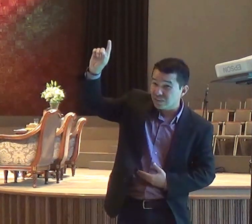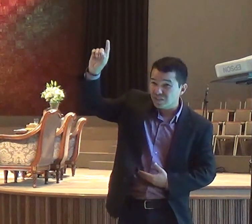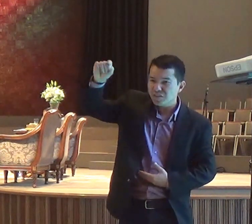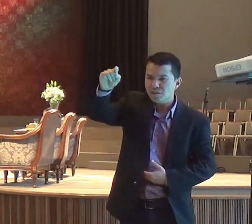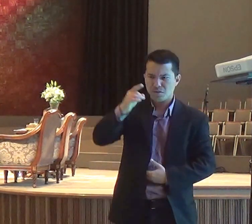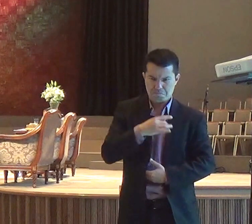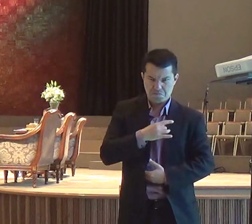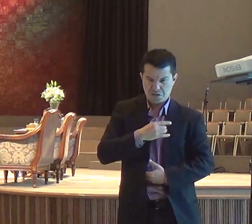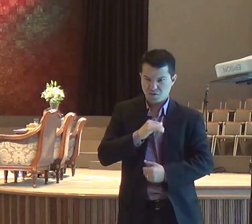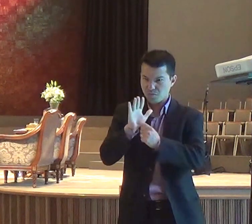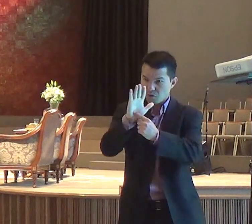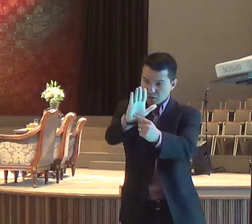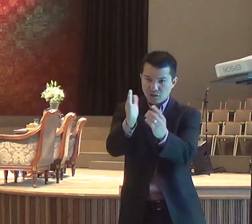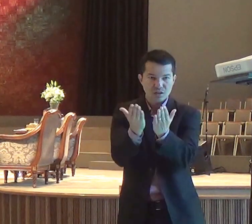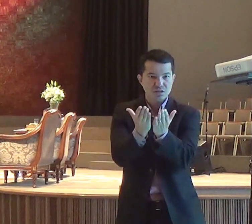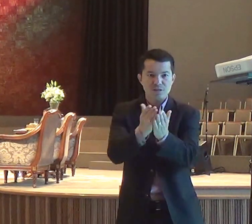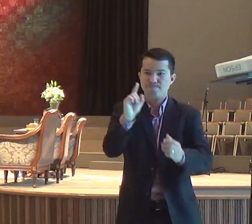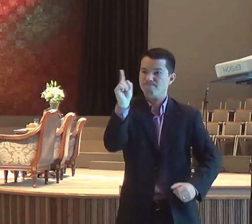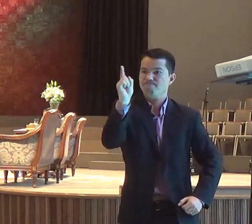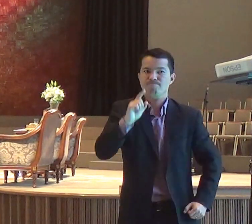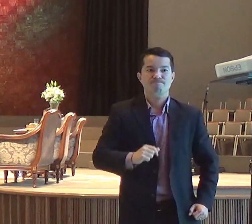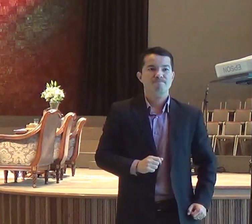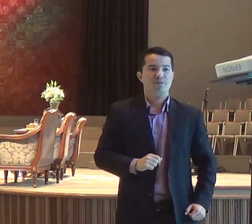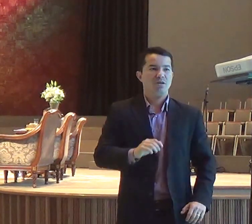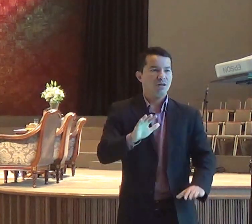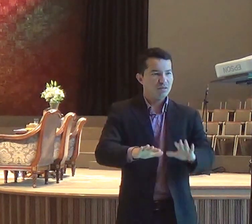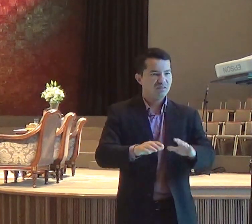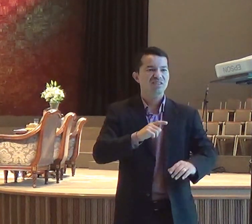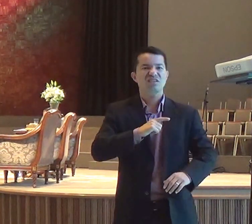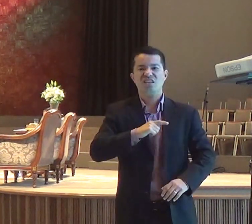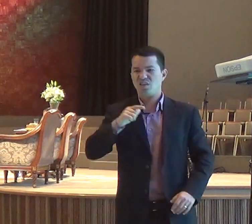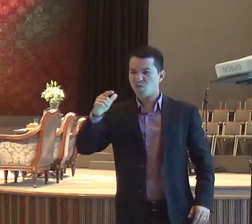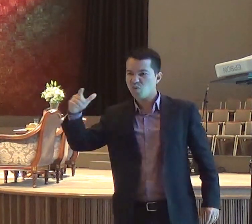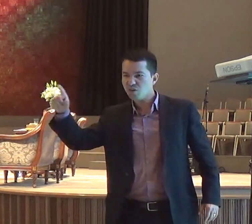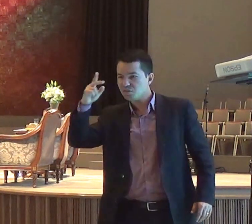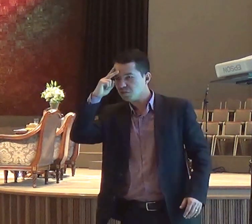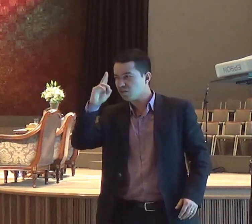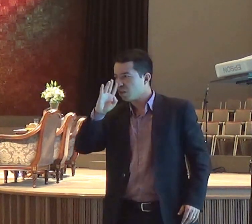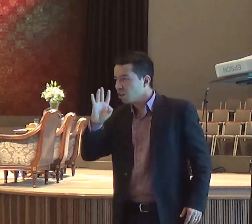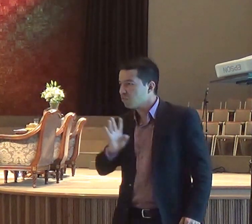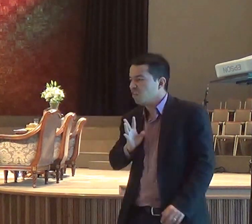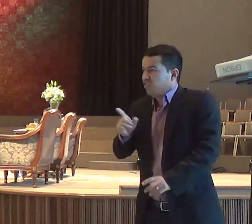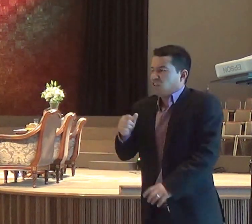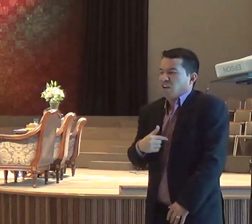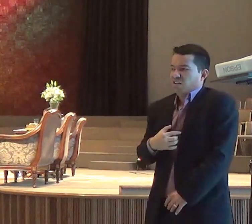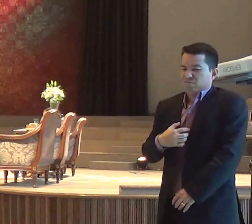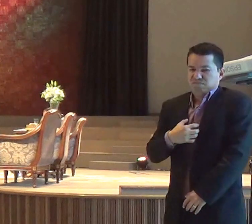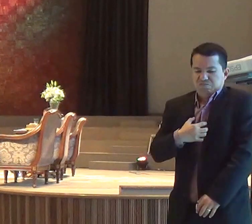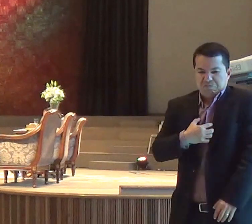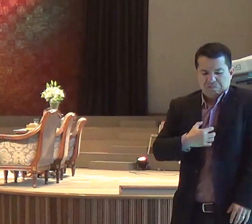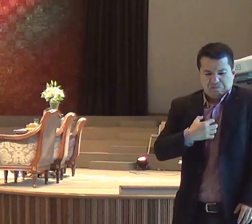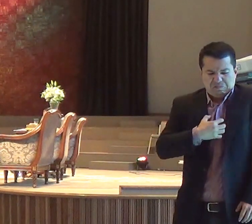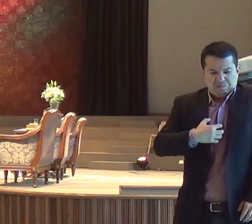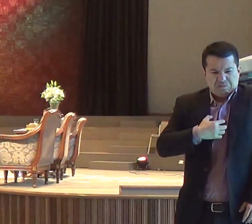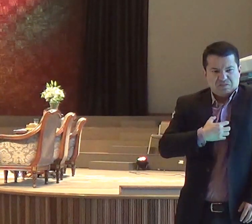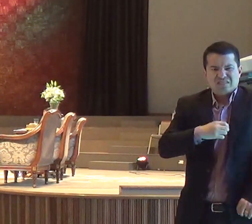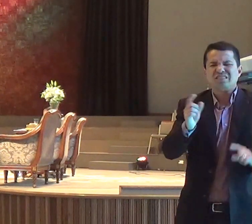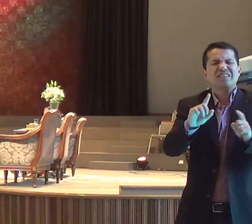você, com pessoas, olha de novo para cima, e não fica na tua caverna, porque a missão